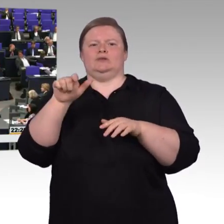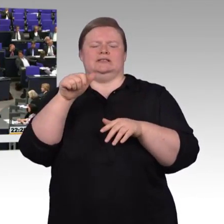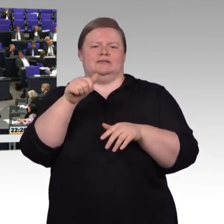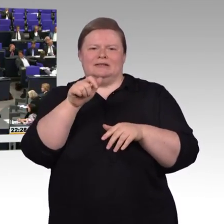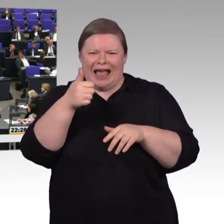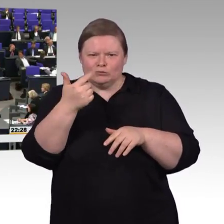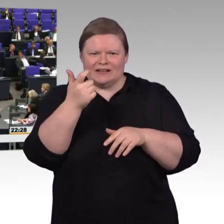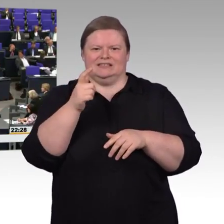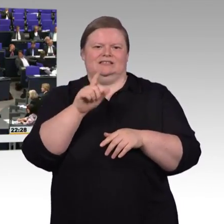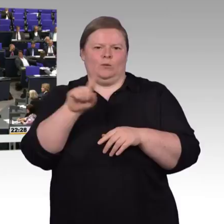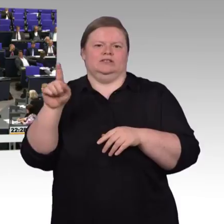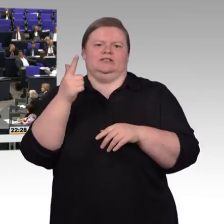Wer stimmt dagegen?